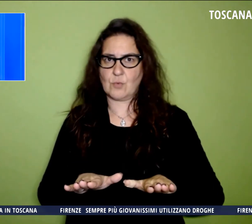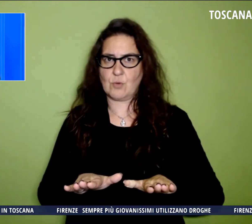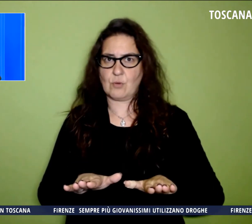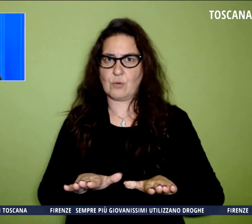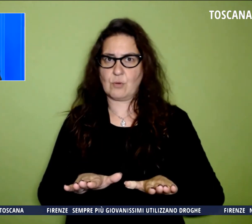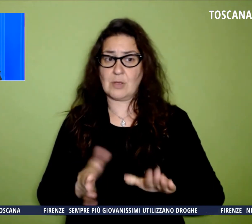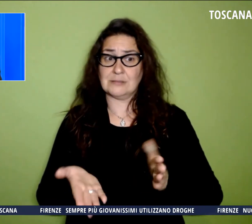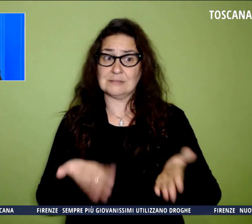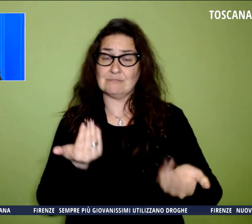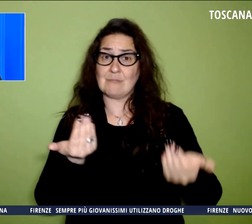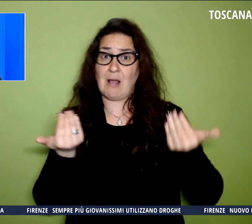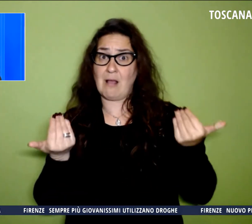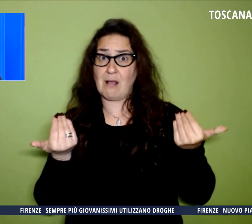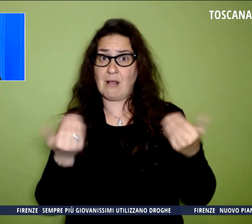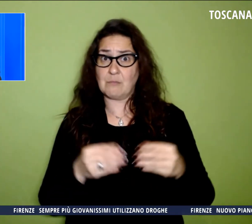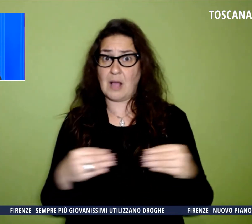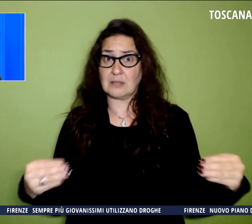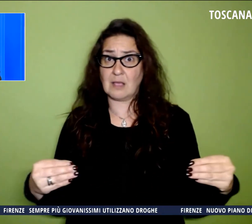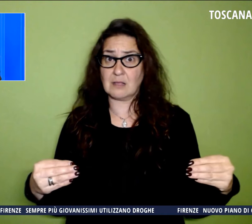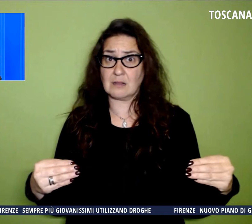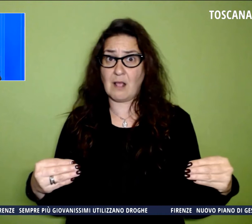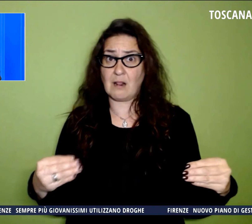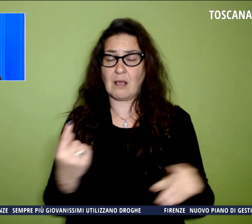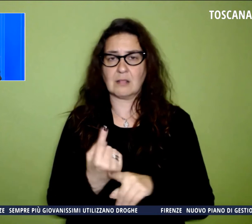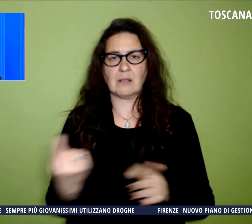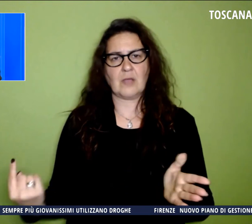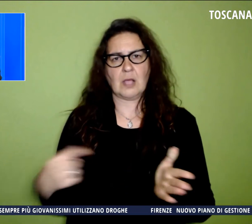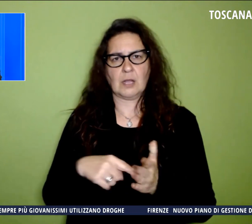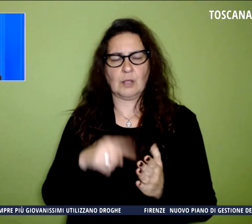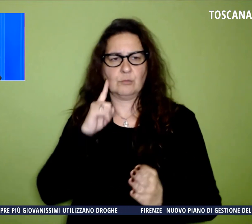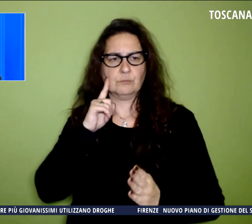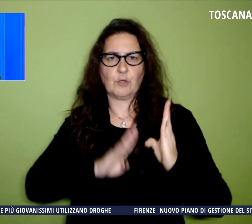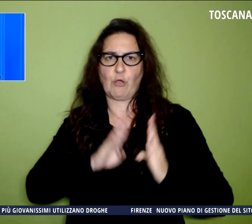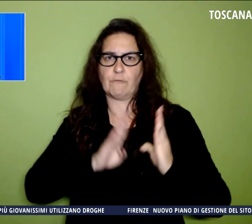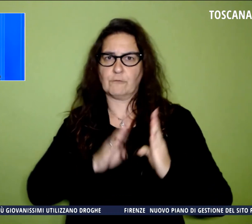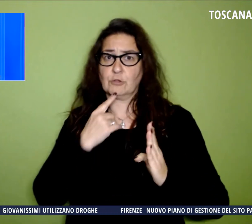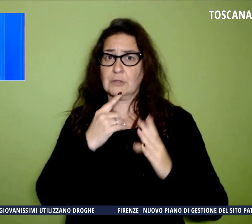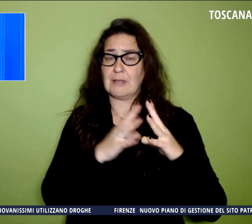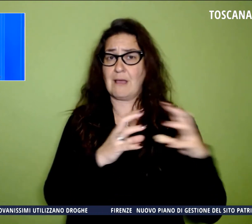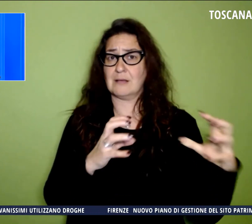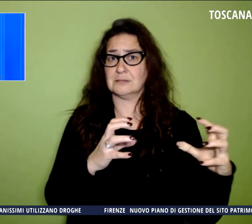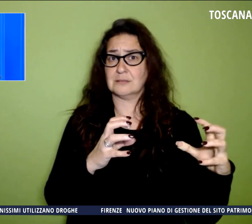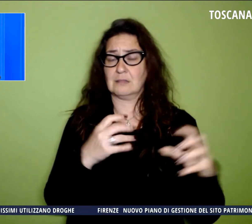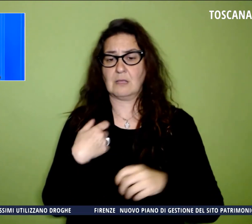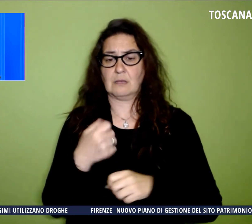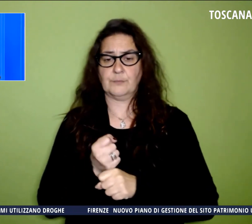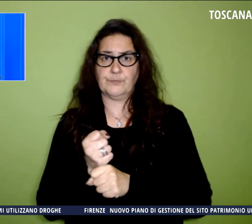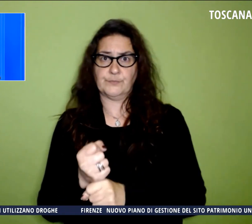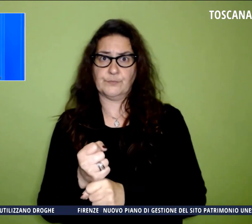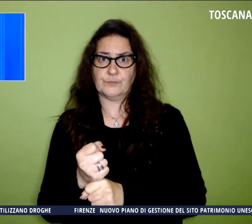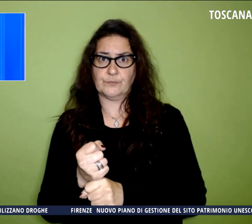materiali tornino al centro di un confronto fra azienda e rappresentanze dei